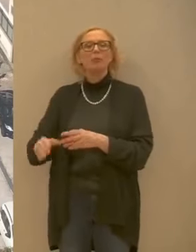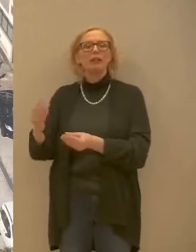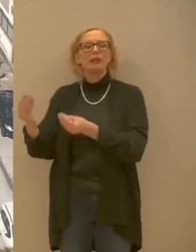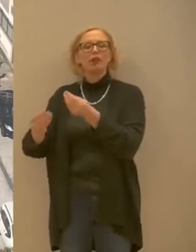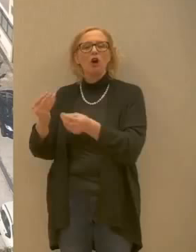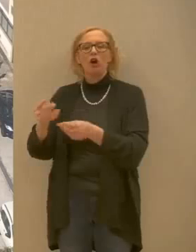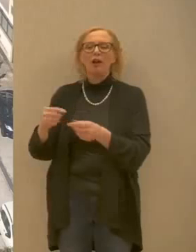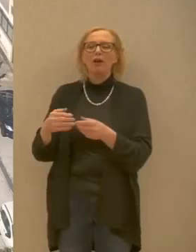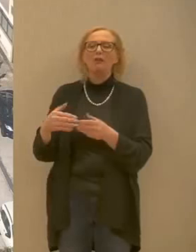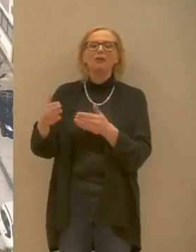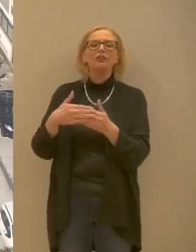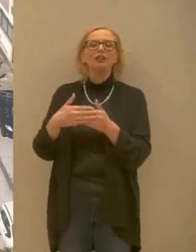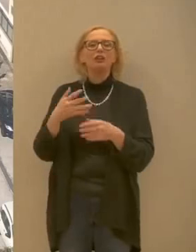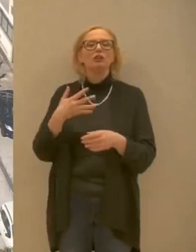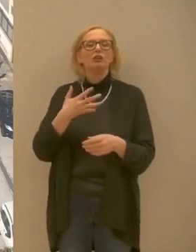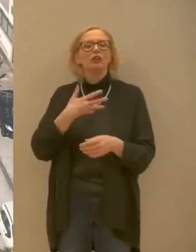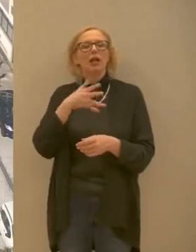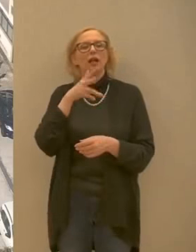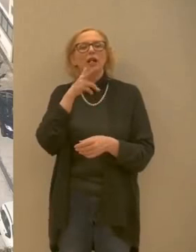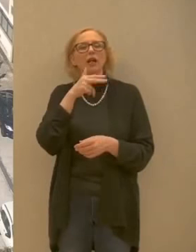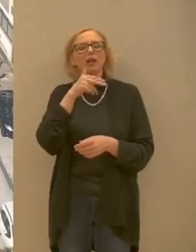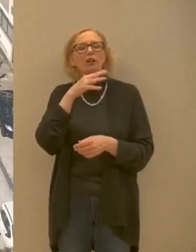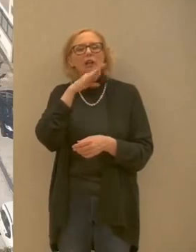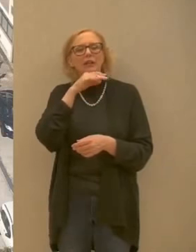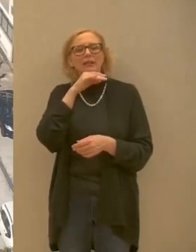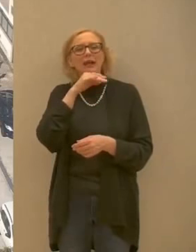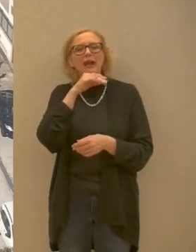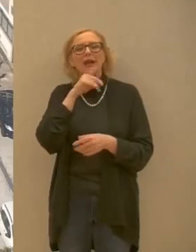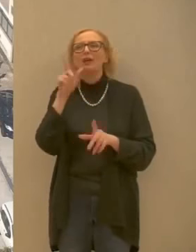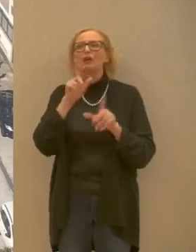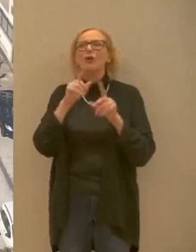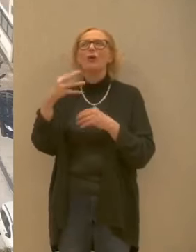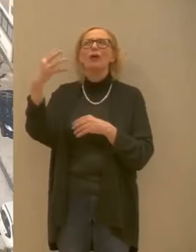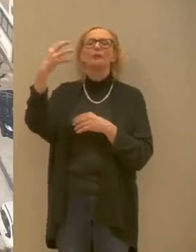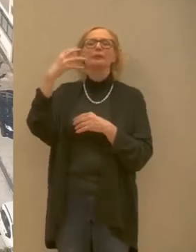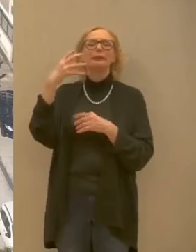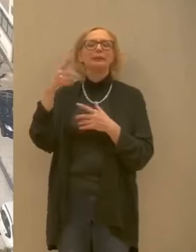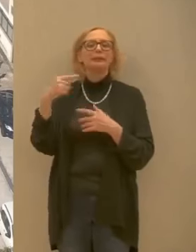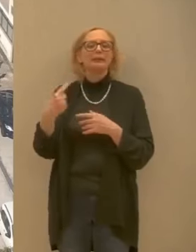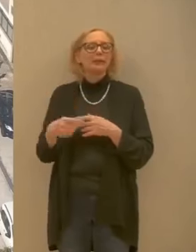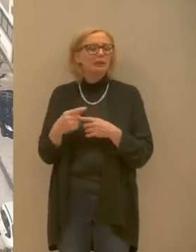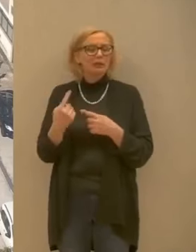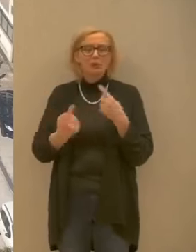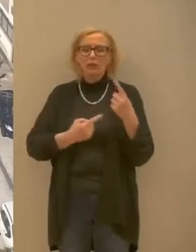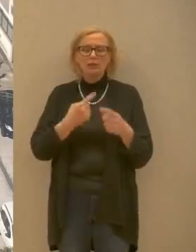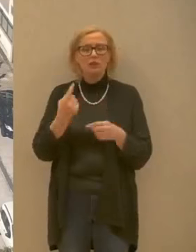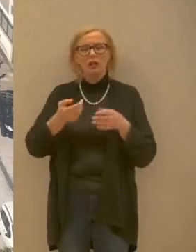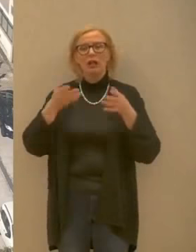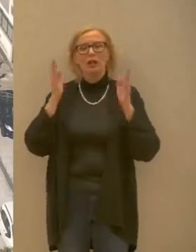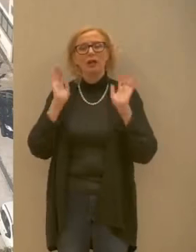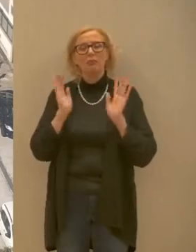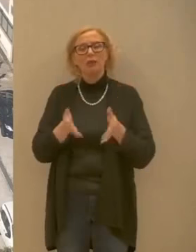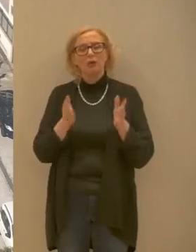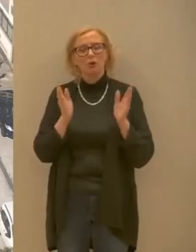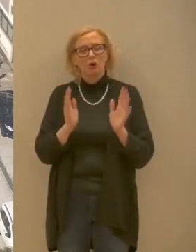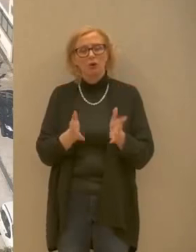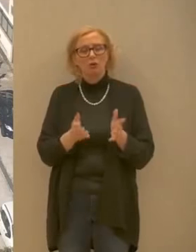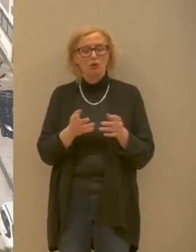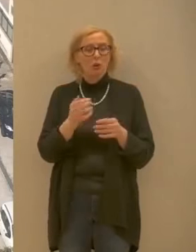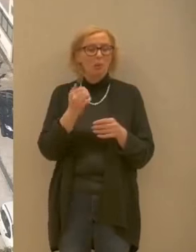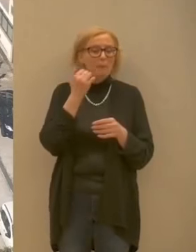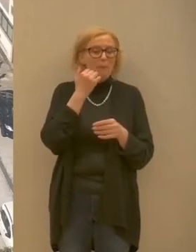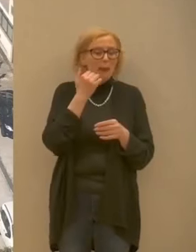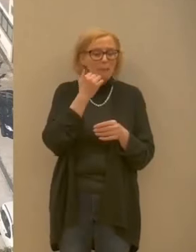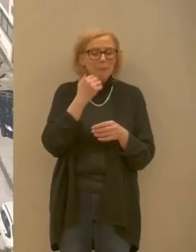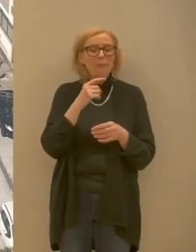anche lei che è su una seggiolina che prende il sole esattamente una situazione di contagio possibile per tutti per le mamme che sono troppo